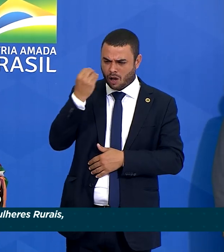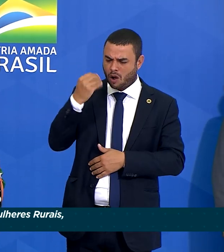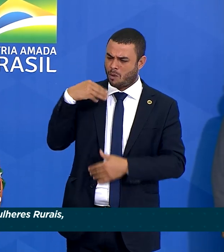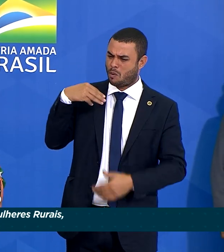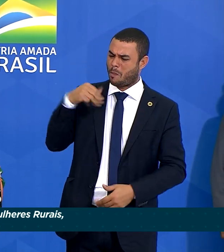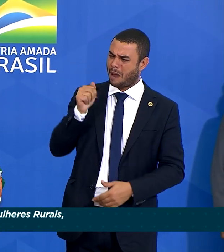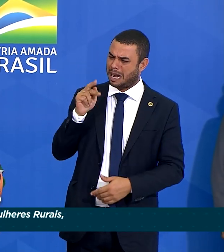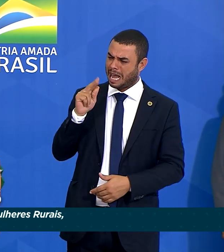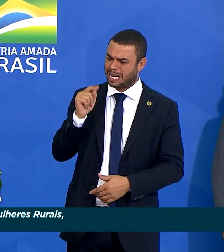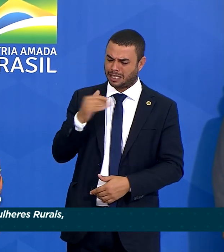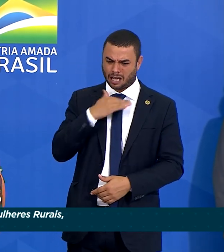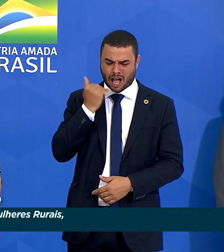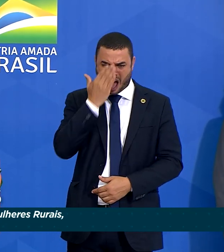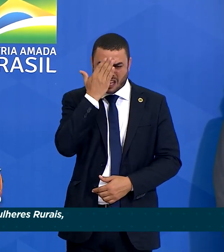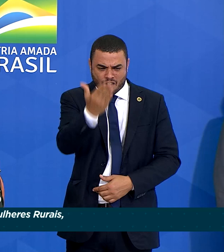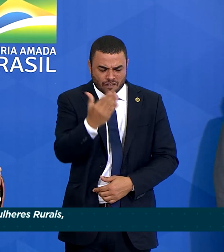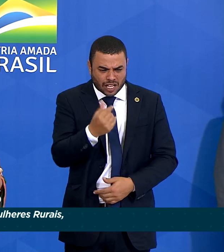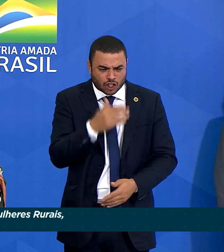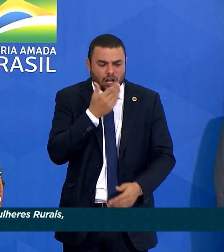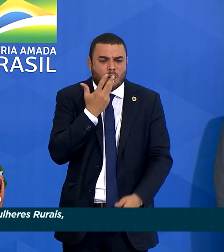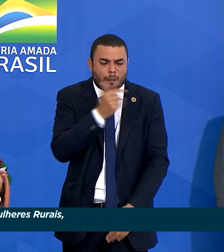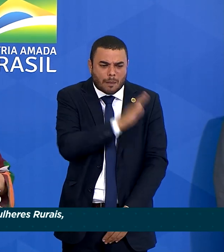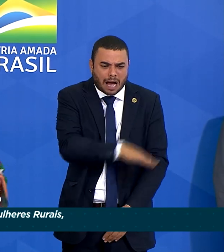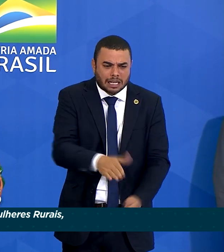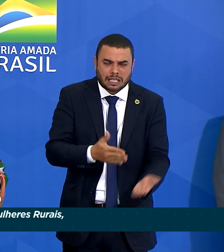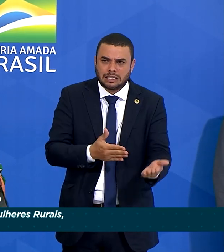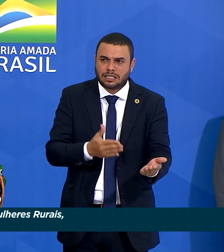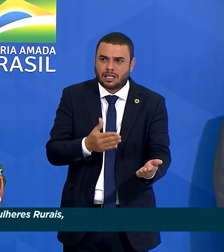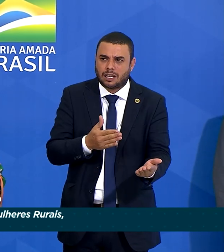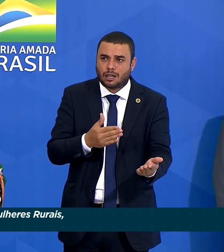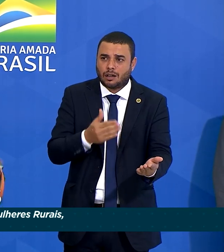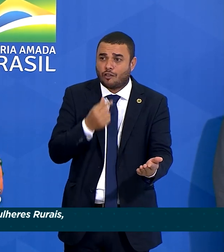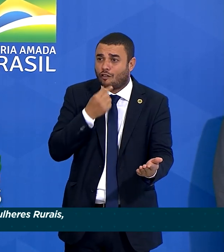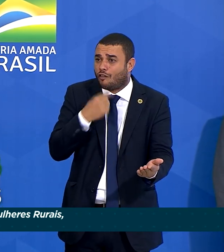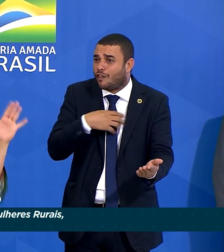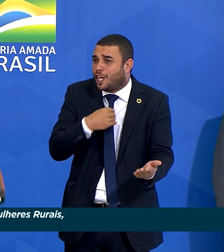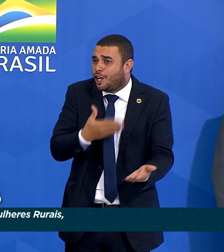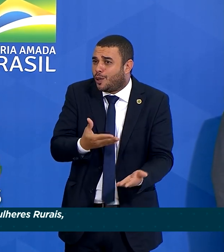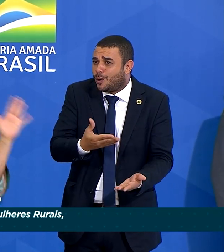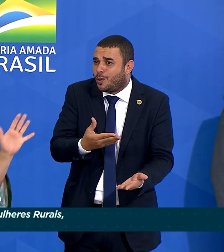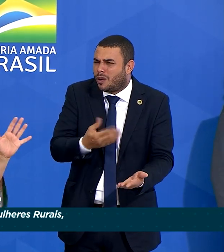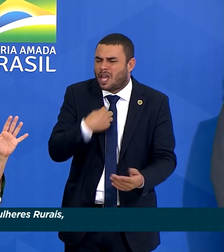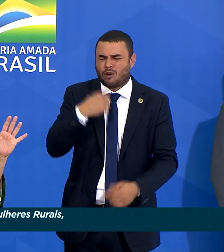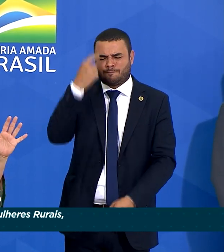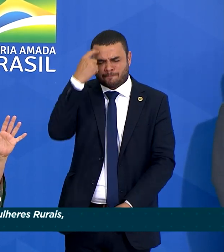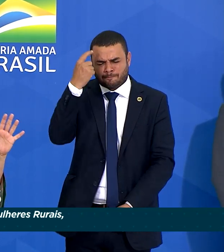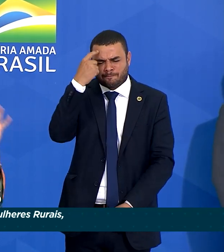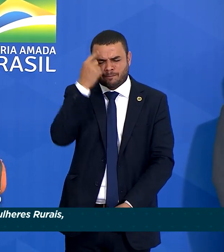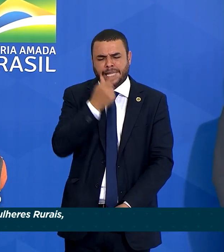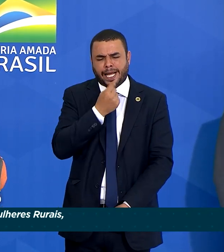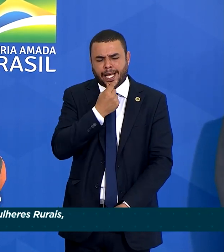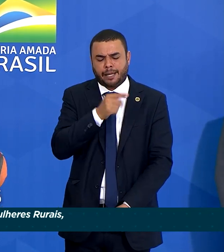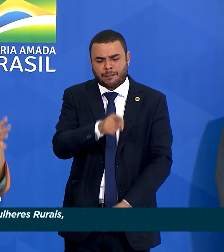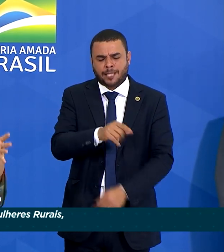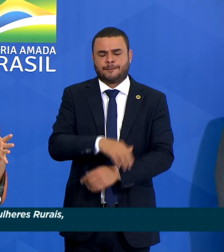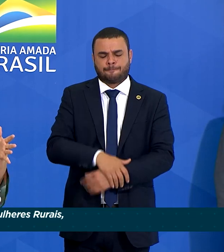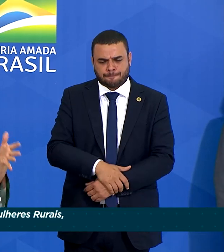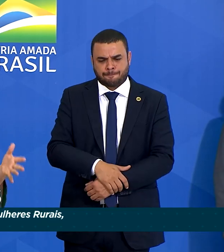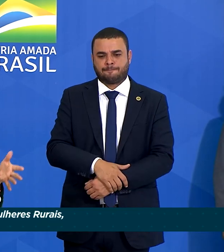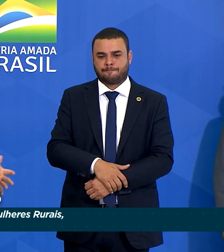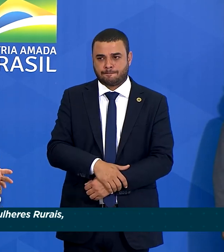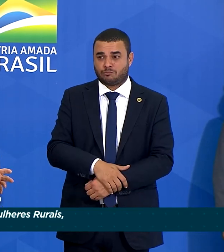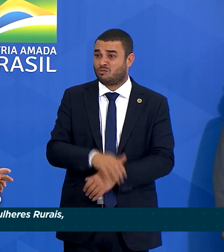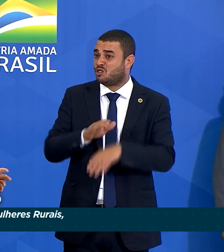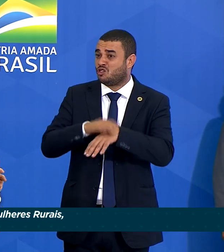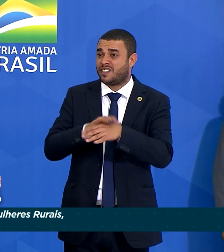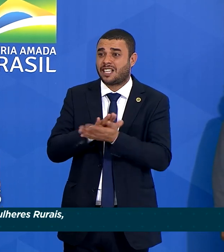criança. E por muito tempo fiquei pensando naquele menino. Nada foi feito. Os assassinos